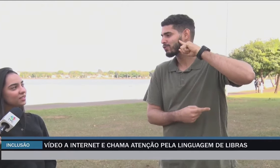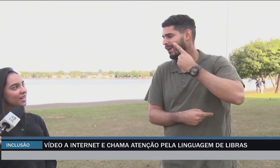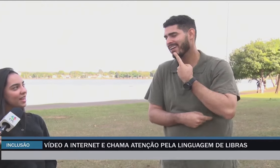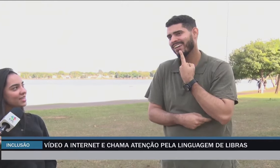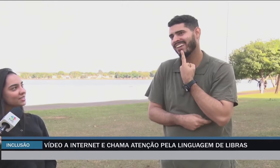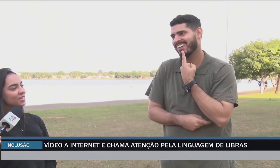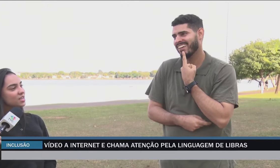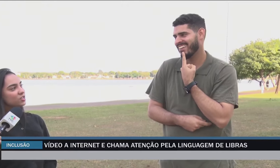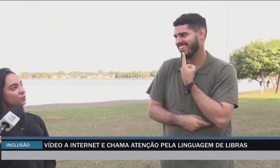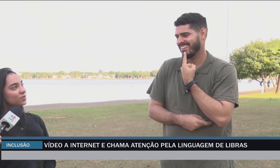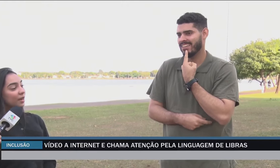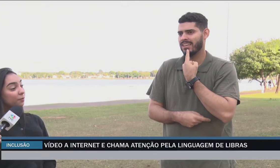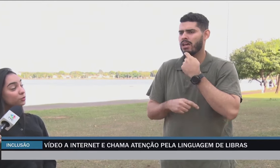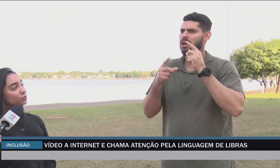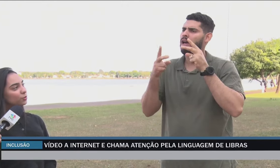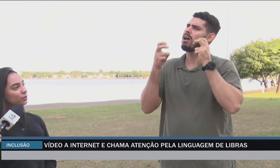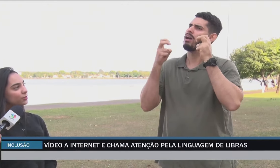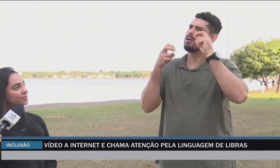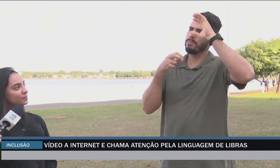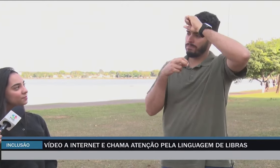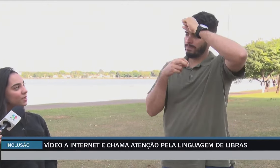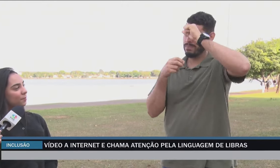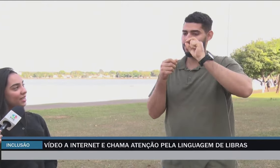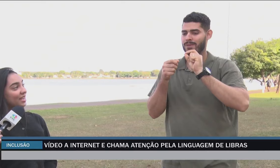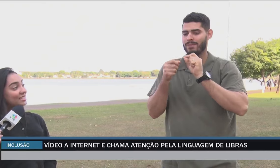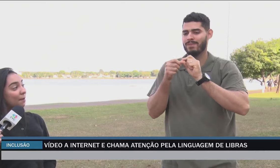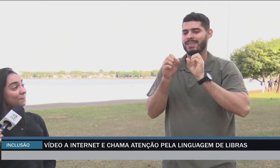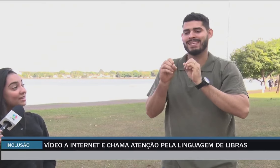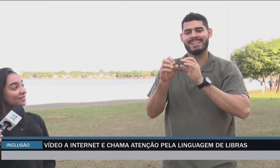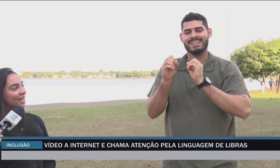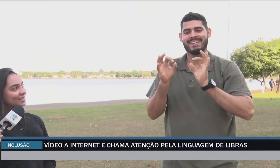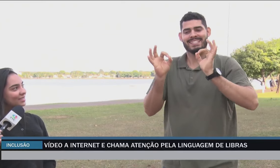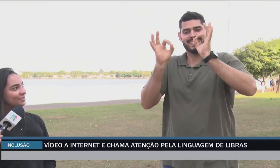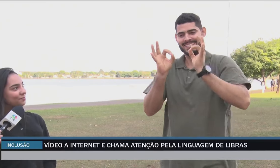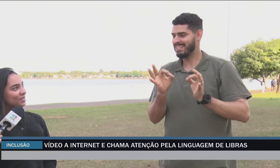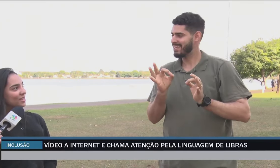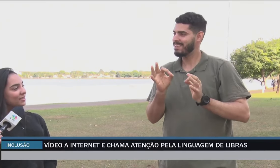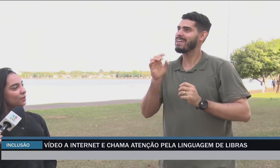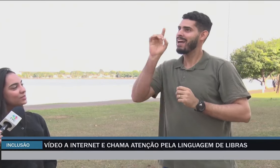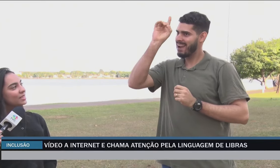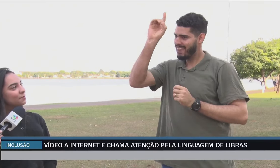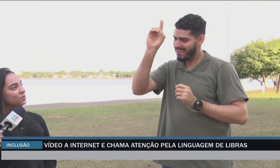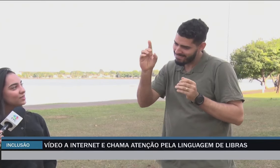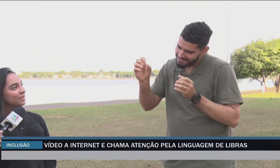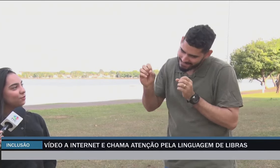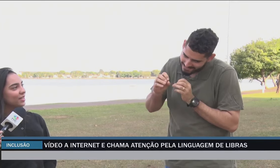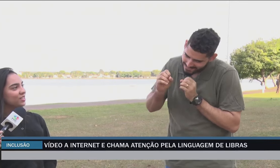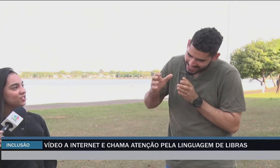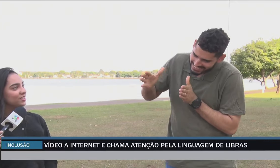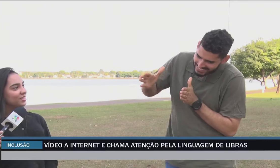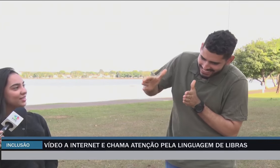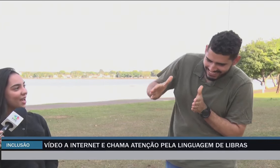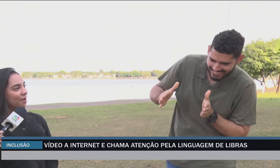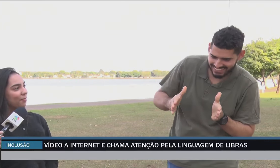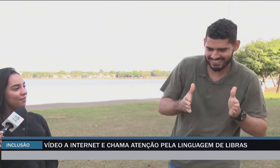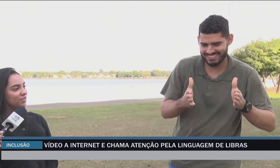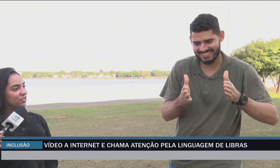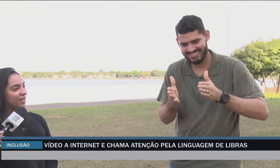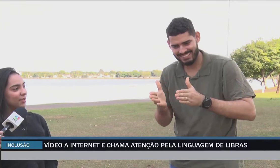interesse de mostrar para os surdos, para que eles aprendessem. Então eu sempre tive essa vontade de ensinar a palavra de Deus,